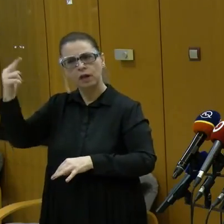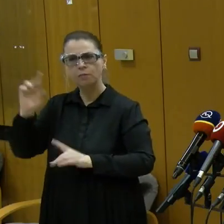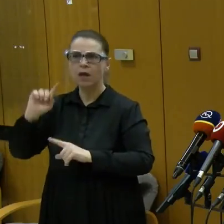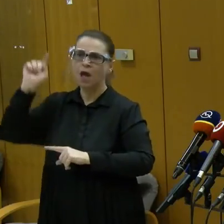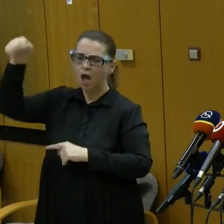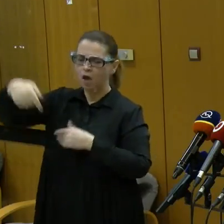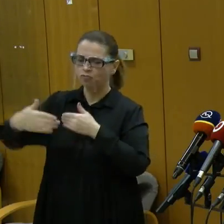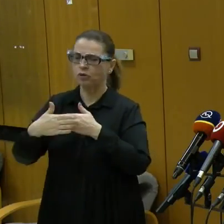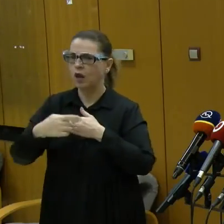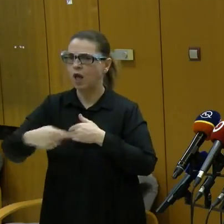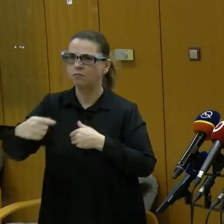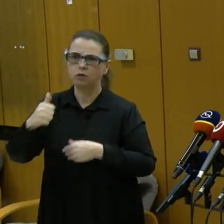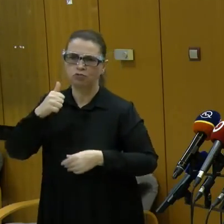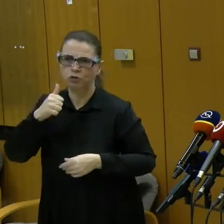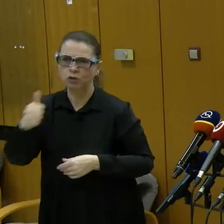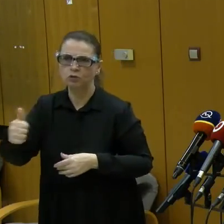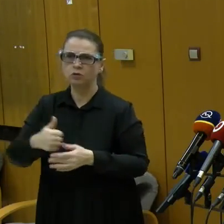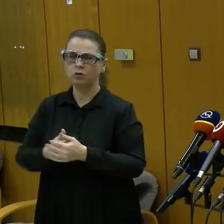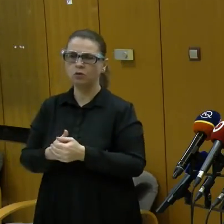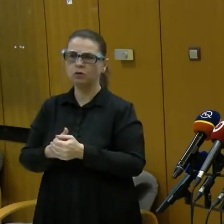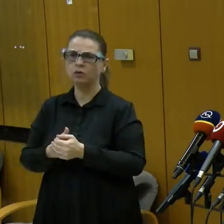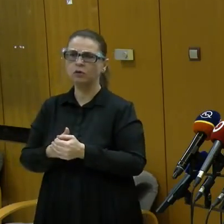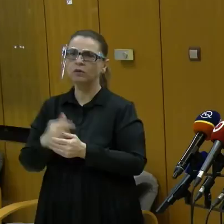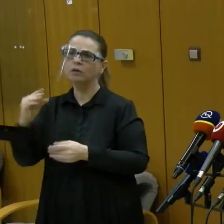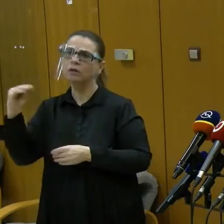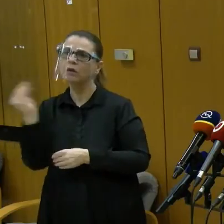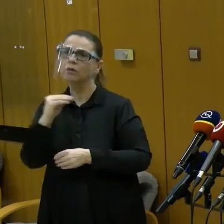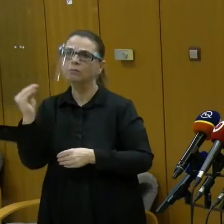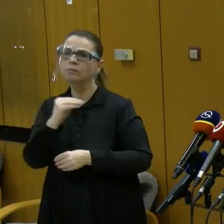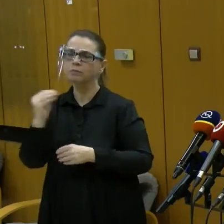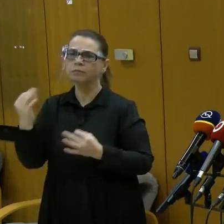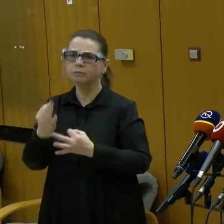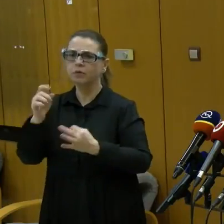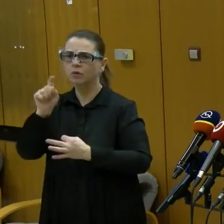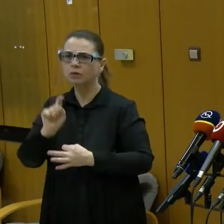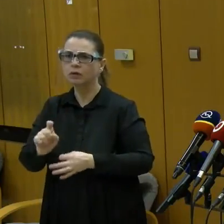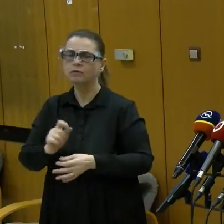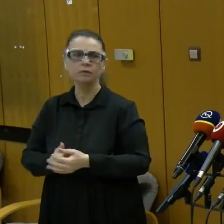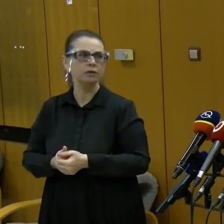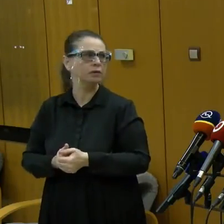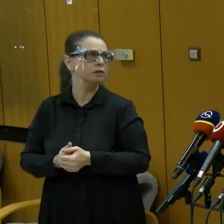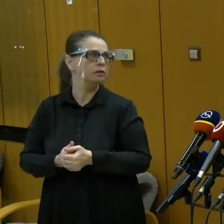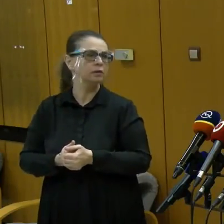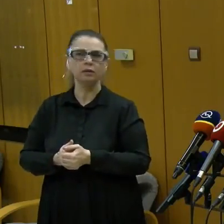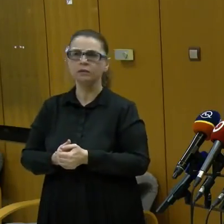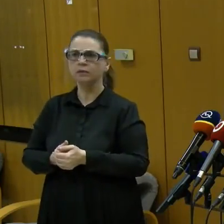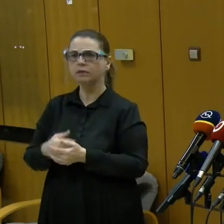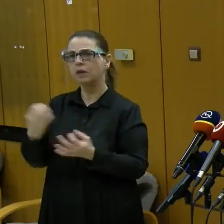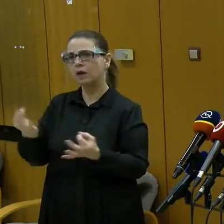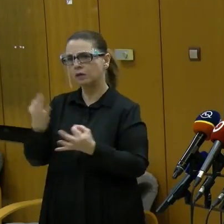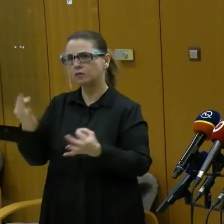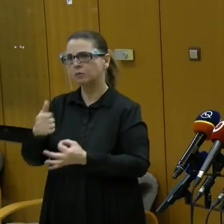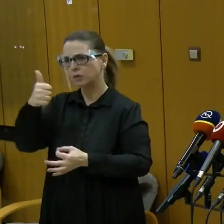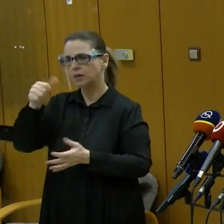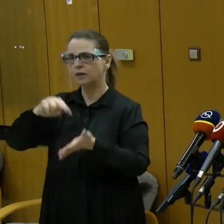najvišším deľom, ktorý je prístupný návod. Môcete aspoň význiky? No dajete technicky.